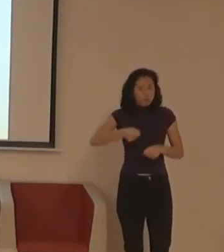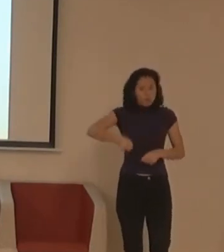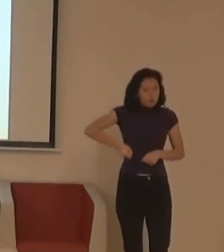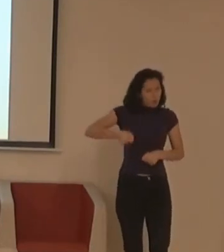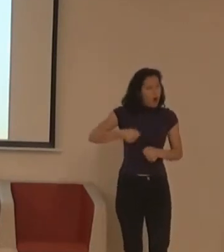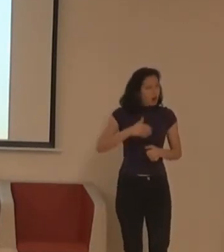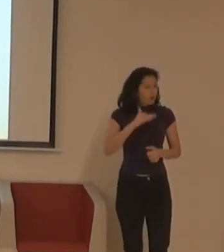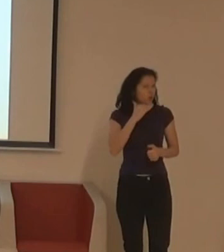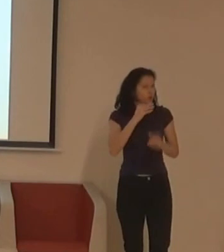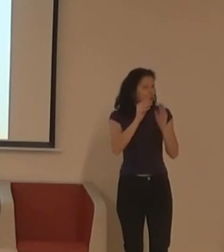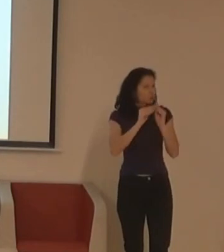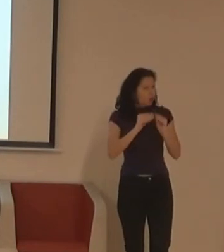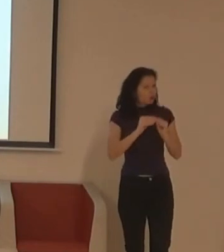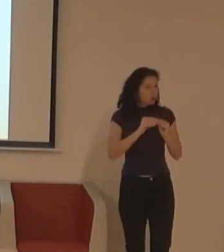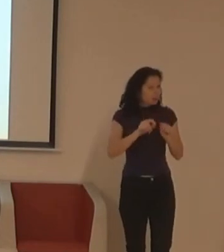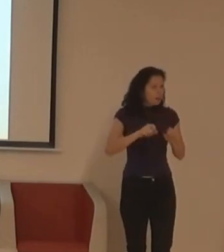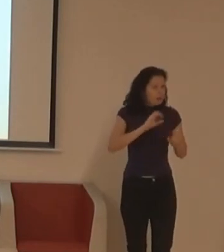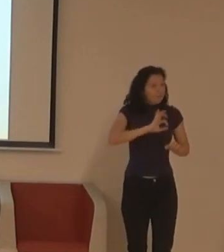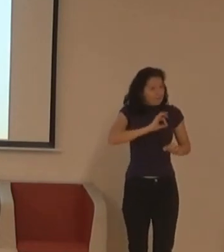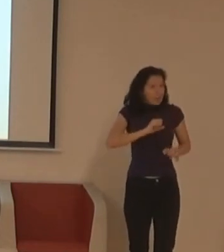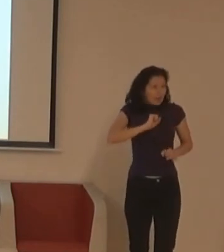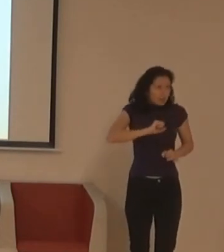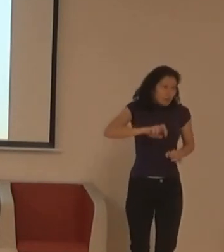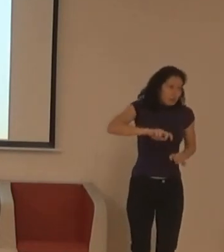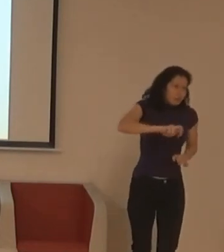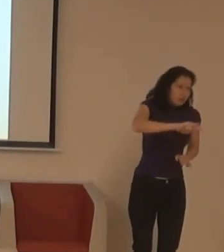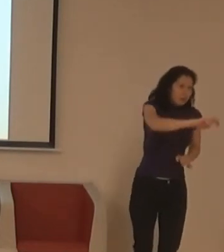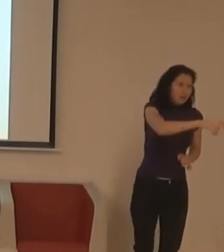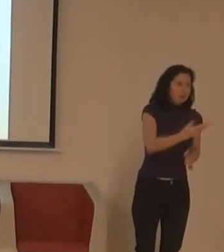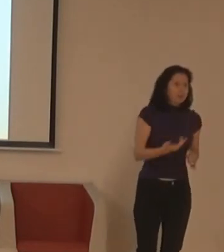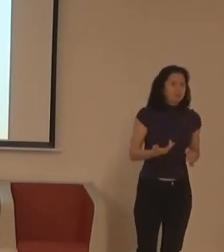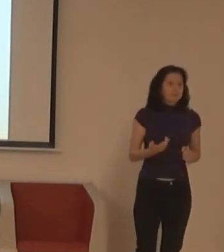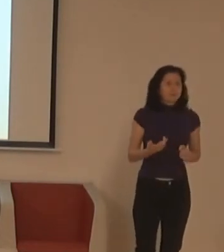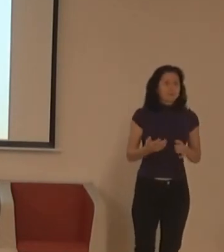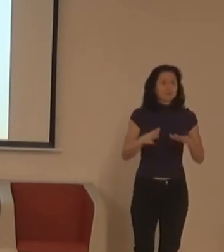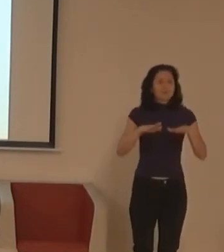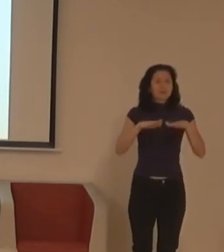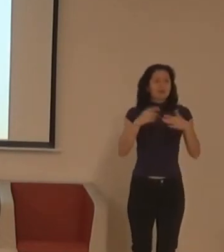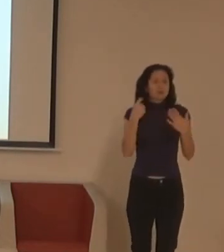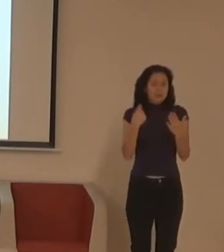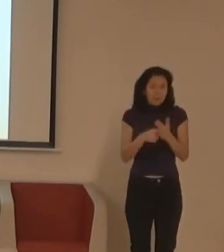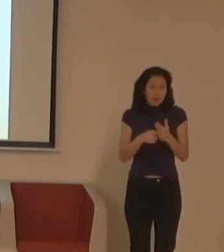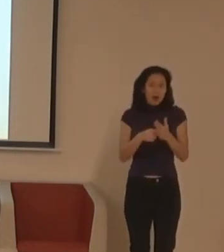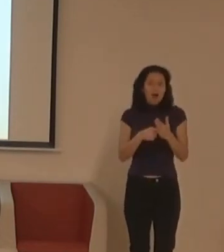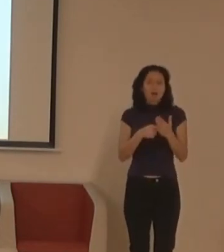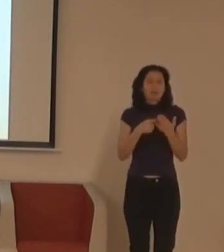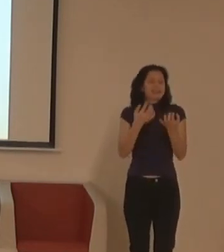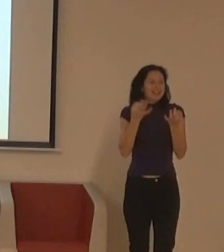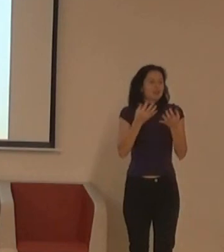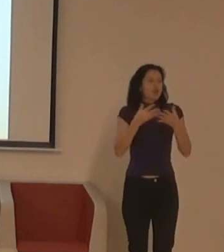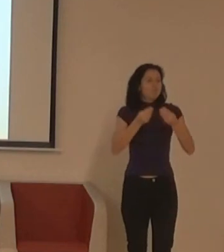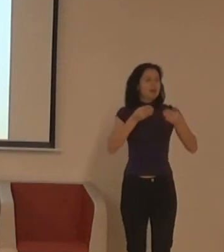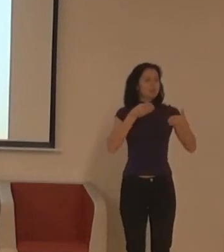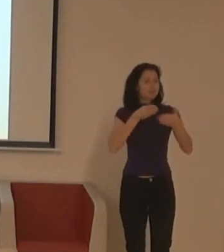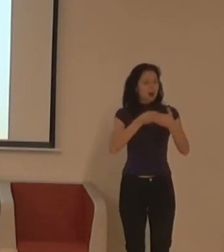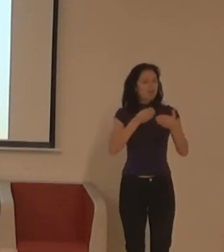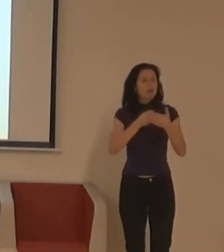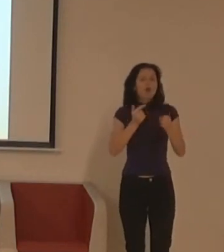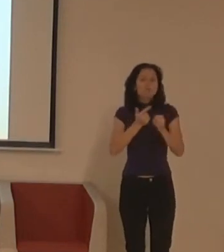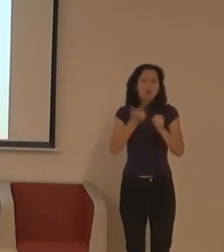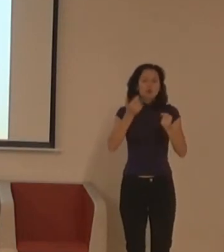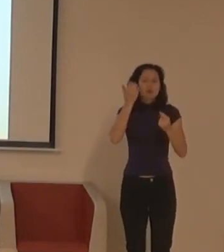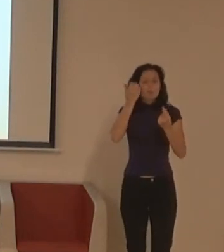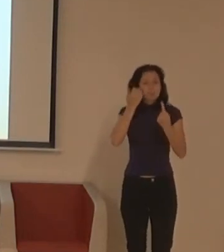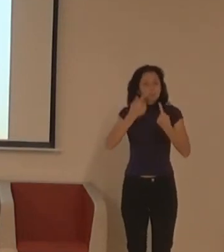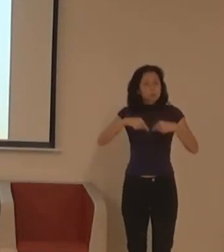Uvědomuje si potom, že to, co se týká řešení pro předližně milion lidí, kteří mají v České republice nějakou formu zdravotního postižení,